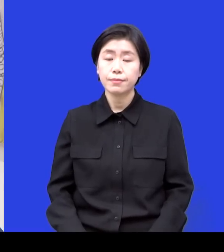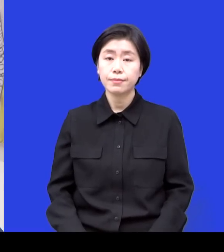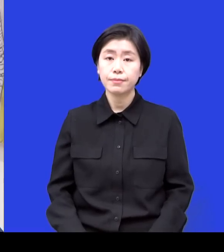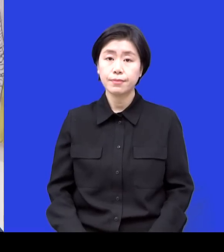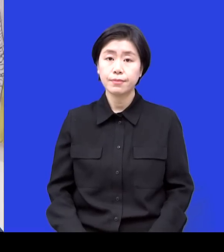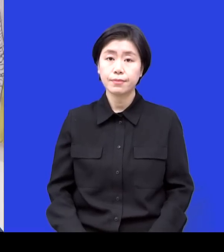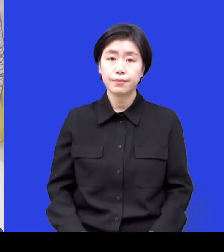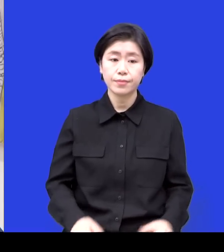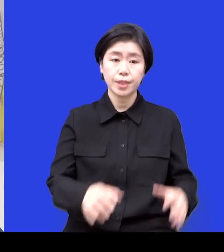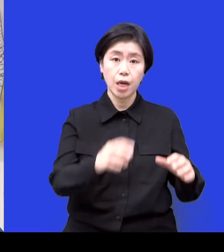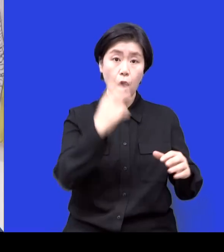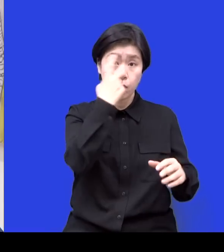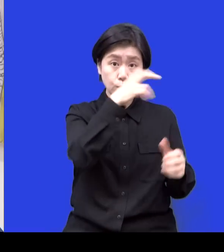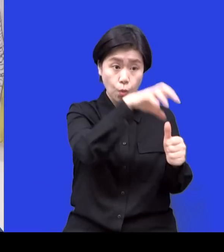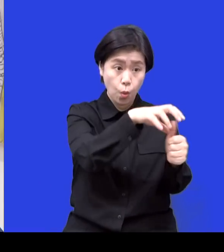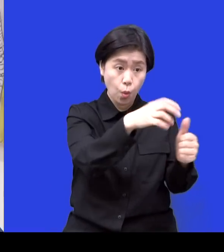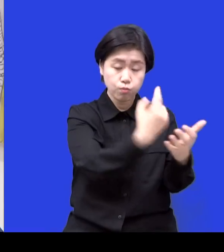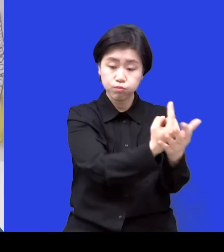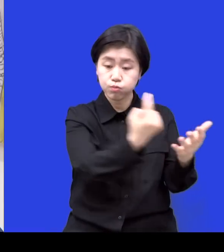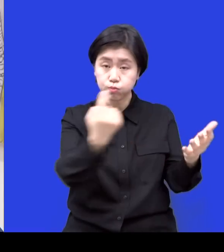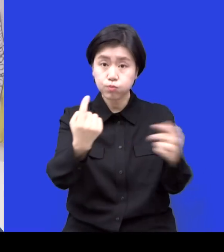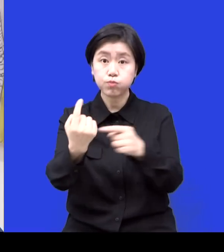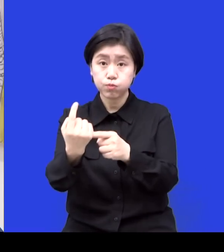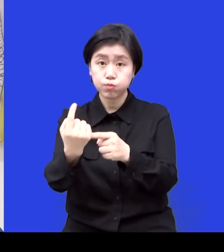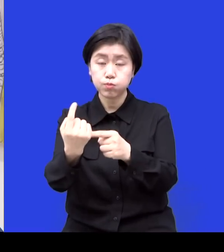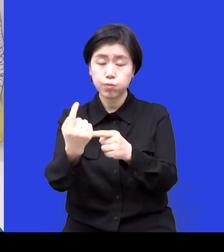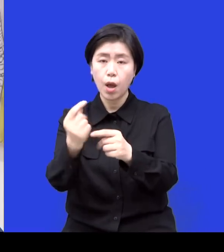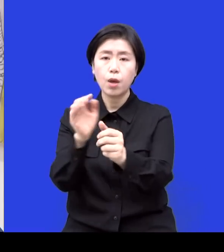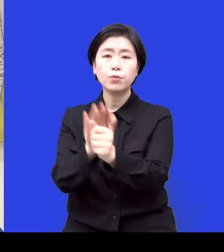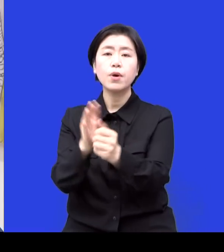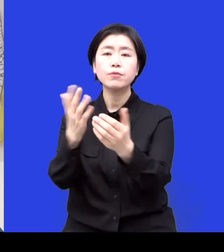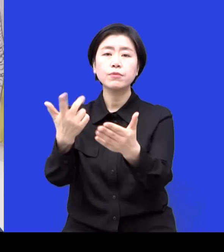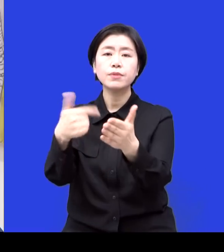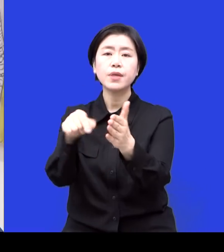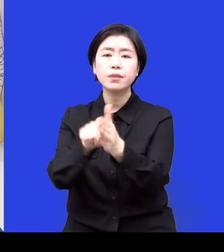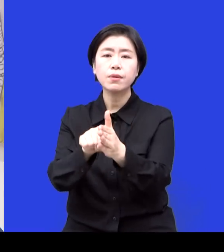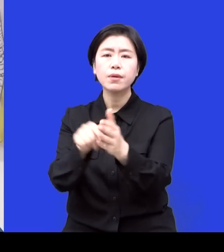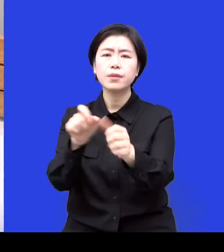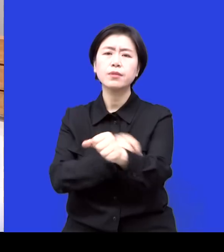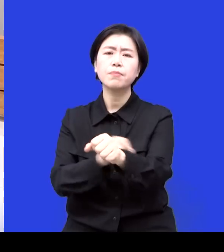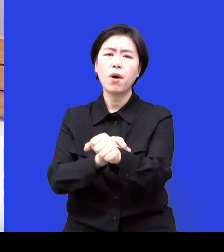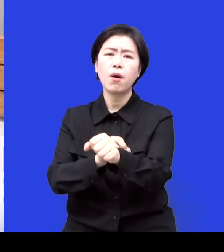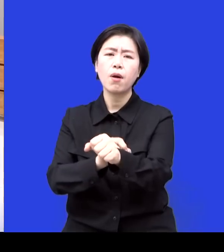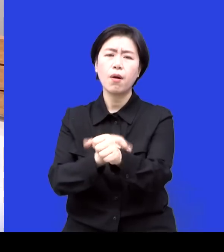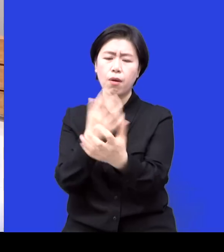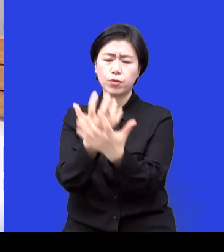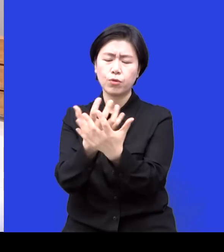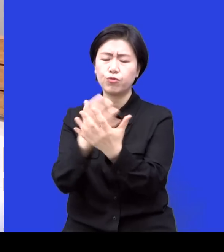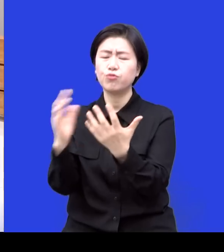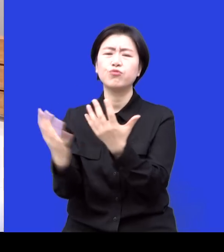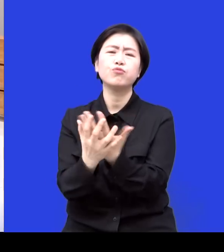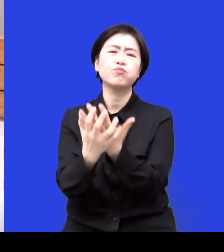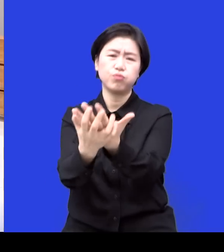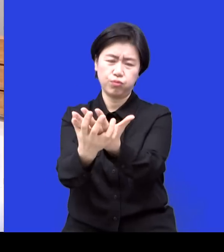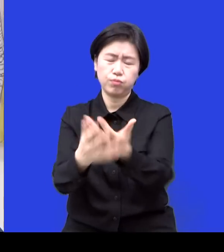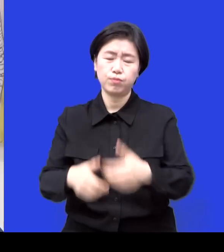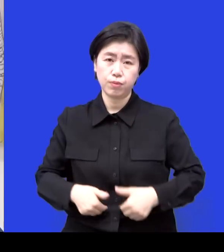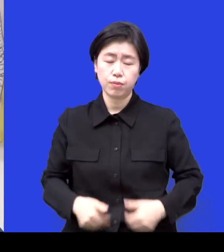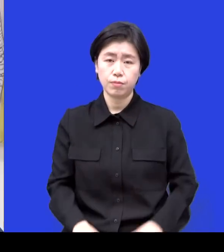계약을 할 때 어느 정도 좀 도와주기 위한 서류가 있어요. 네. 그래서 그걸 내야 돼요? 네. 내야 돼요? 그거를 내야지